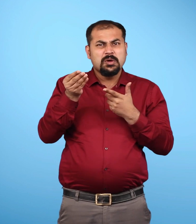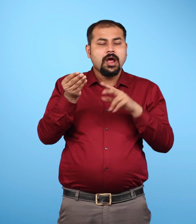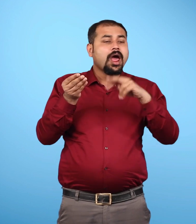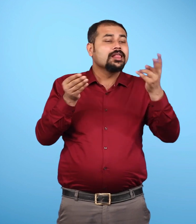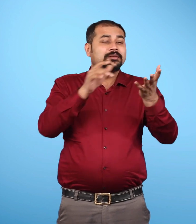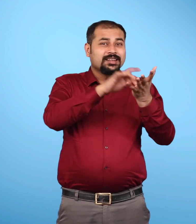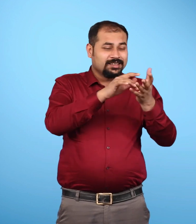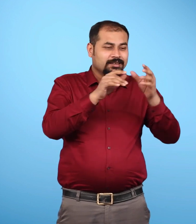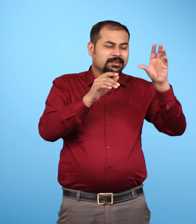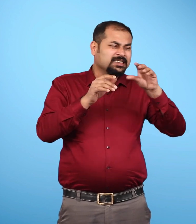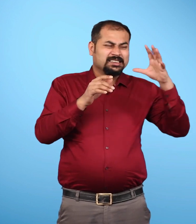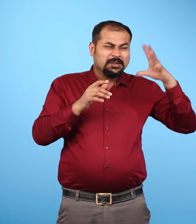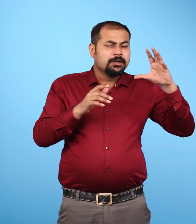जबकि कुछ क्षेत्रों में कम